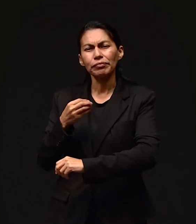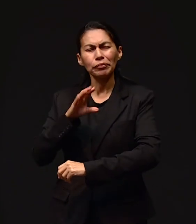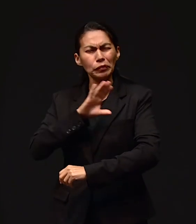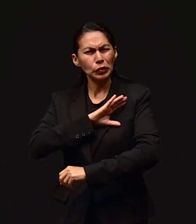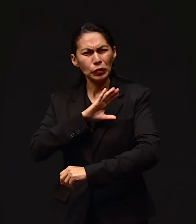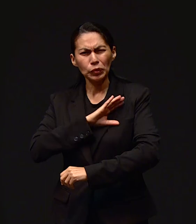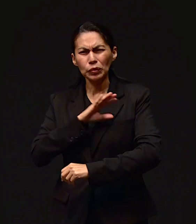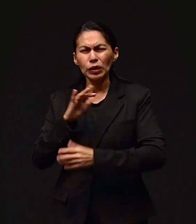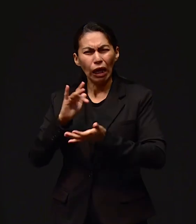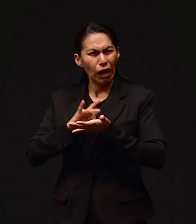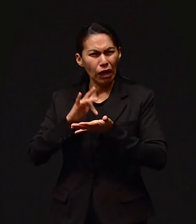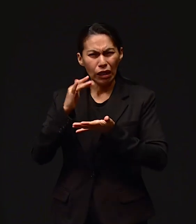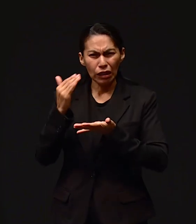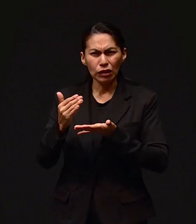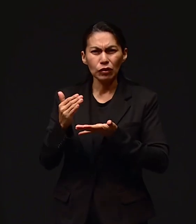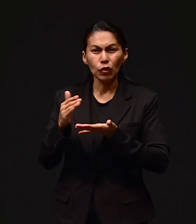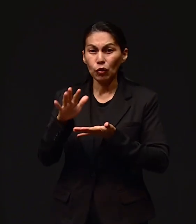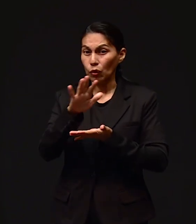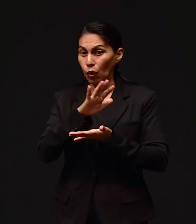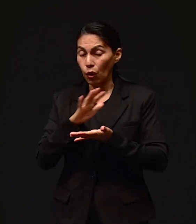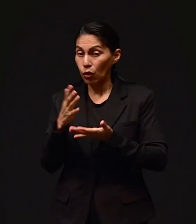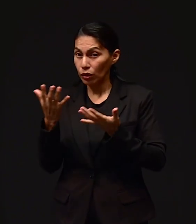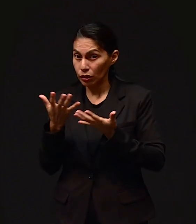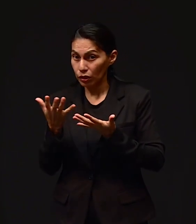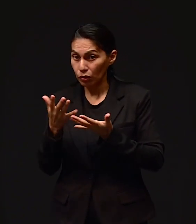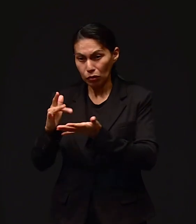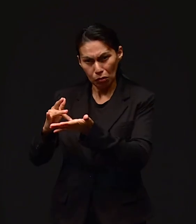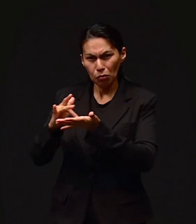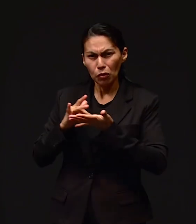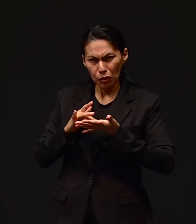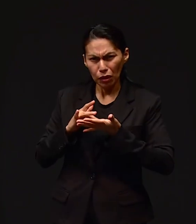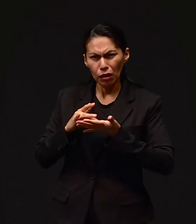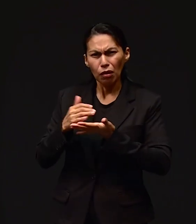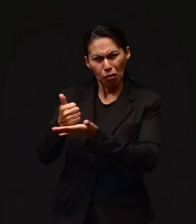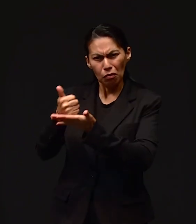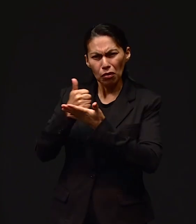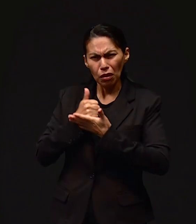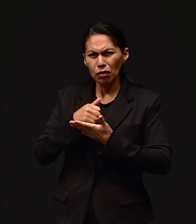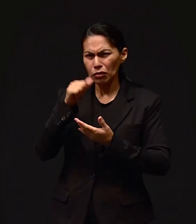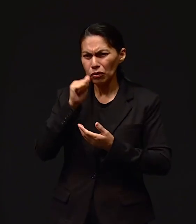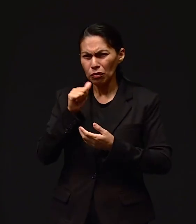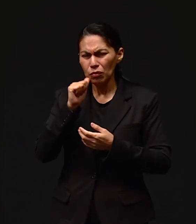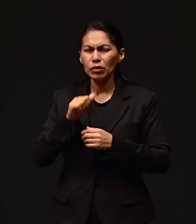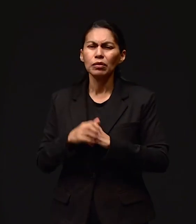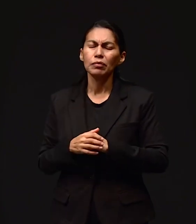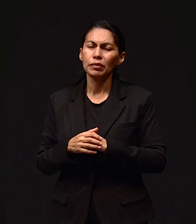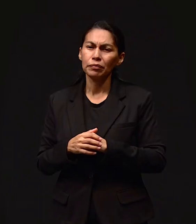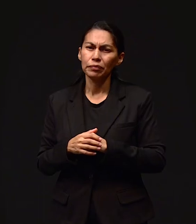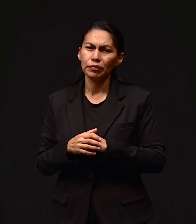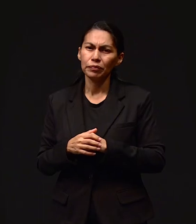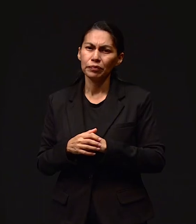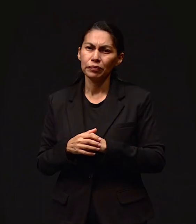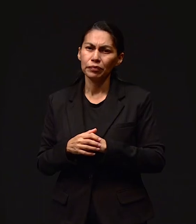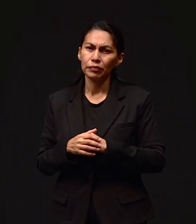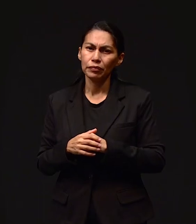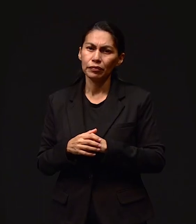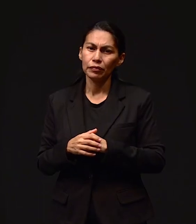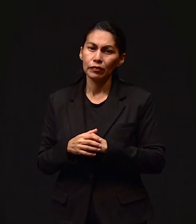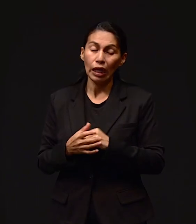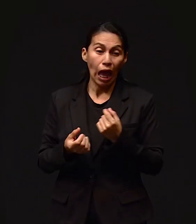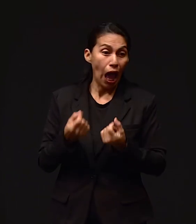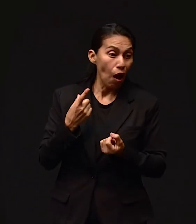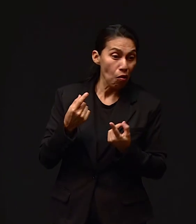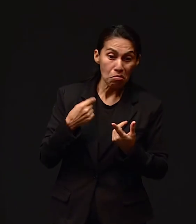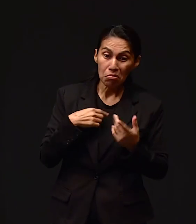cierto, que yo le agradezco mucho lo que, la disposición que ellos tuvieron siempre de apoyarnos, de ayudarnos. Yo decía algo que me